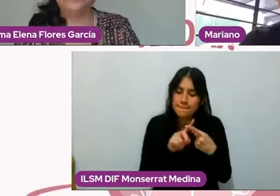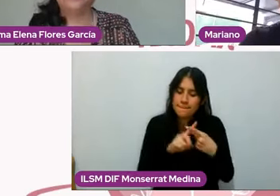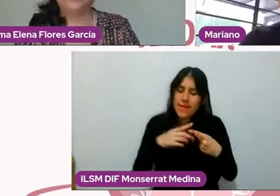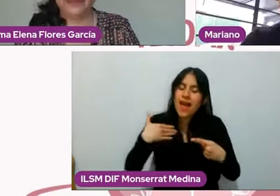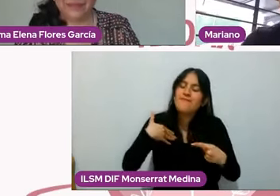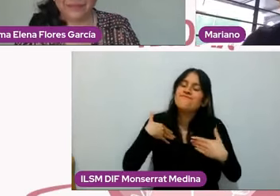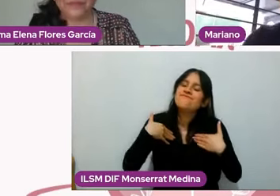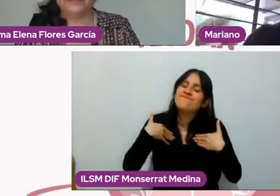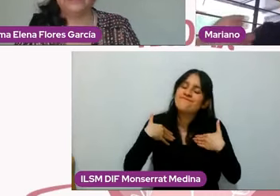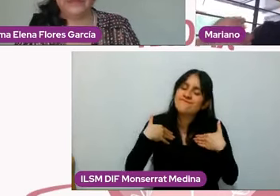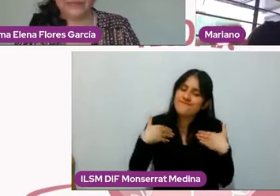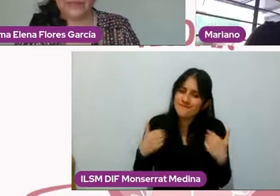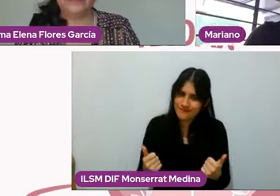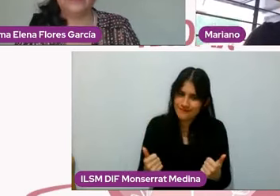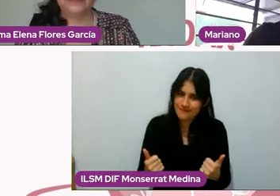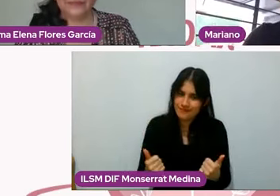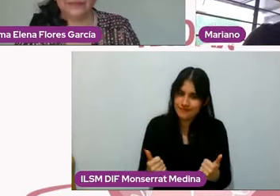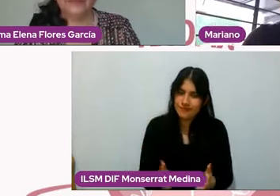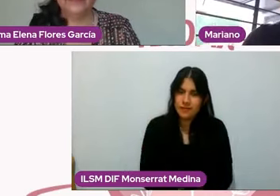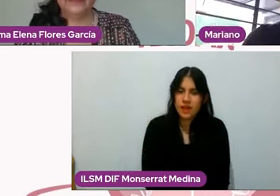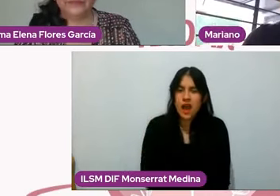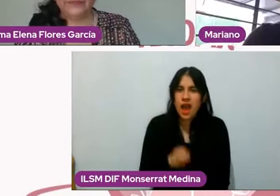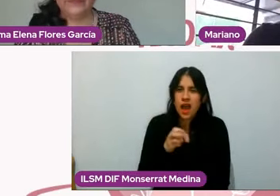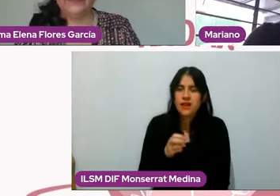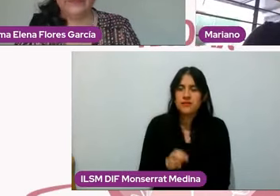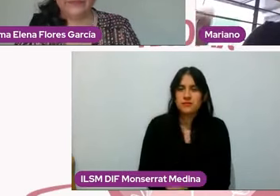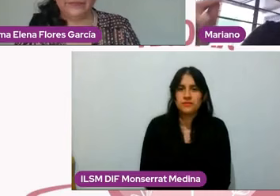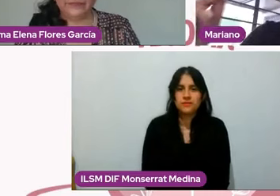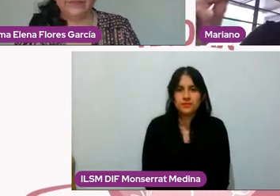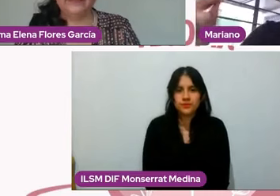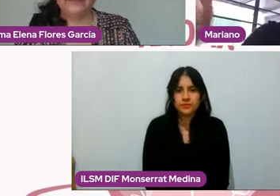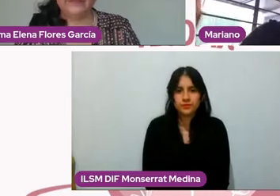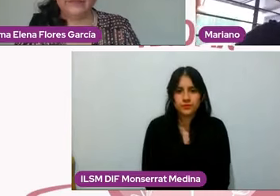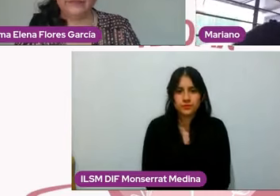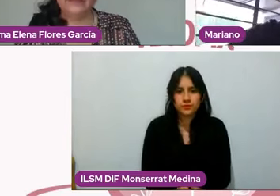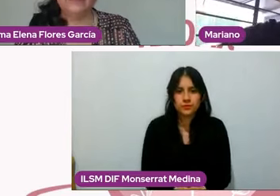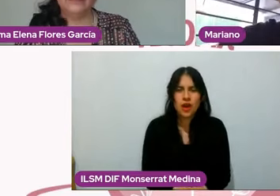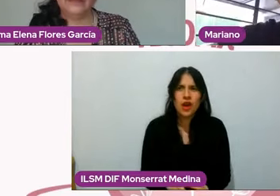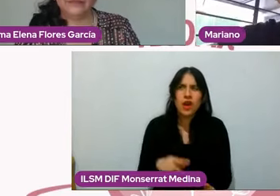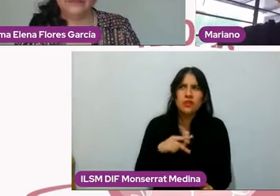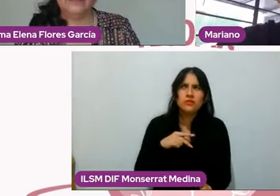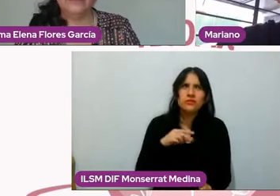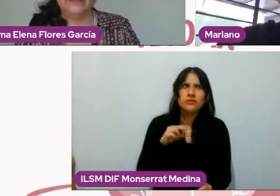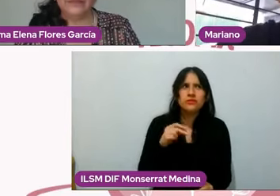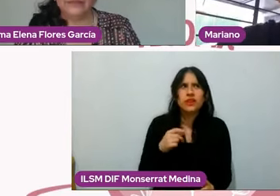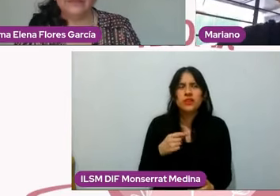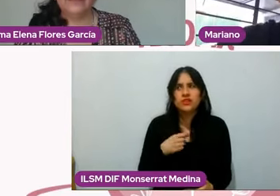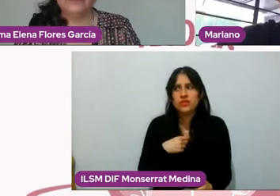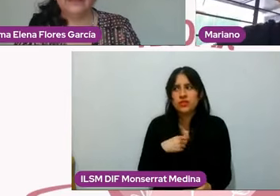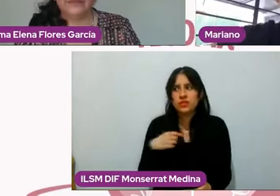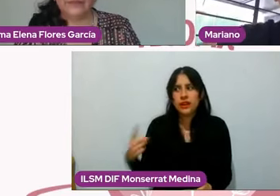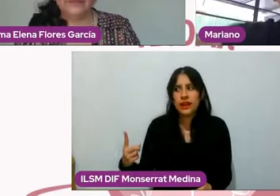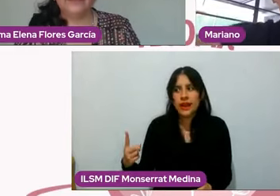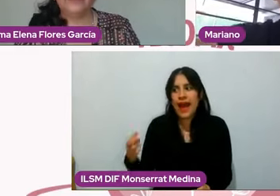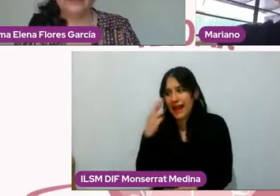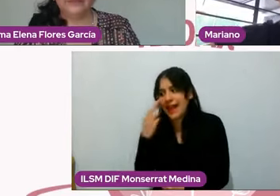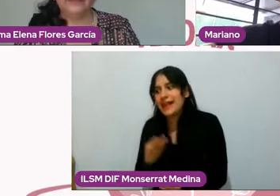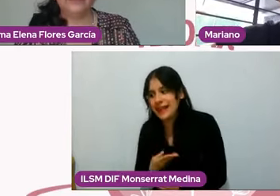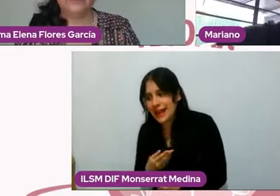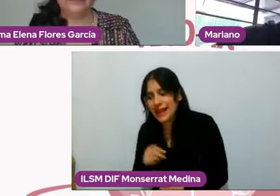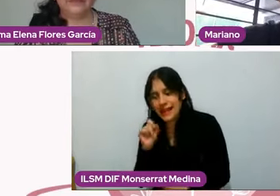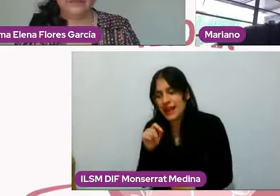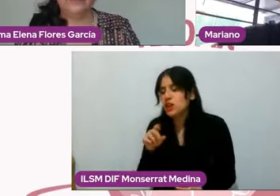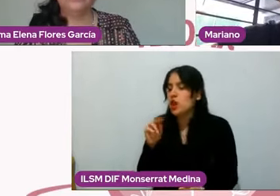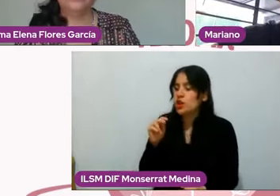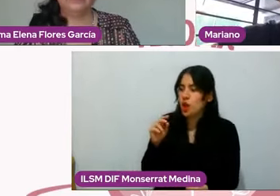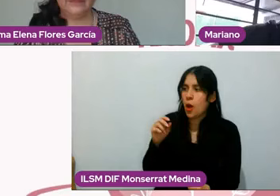¿no? Entonces, al generar esta empatía no es que yo me haga cargo del otro, pero lo voy a tomar en